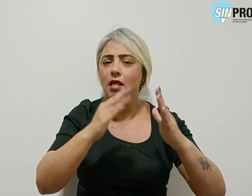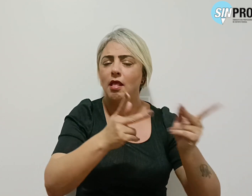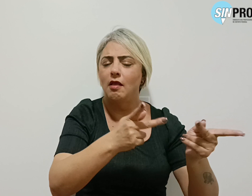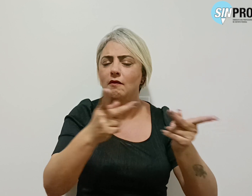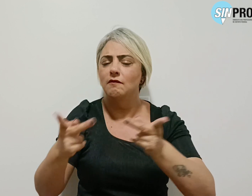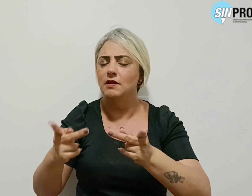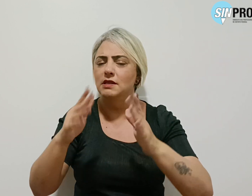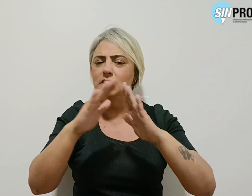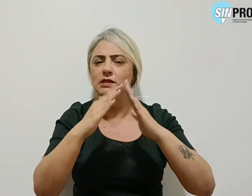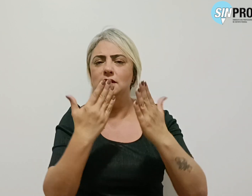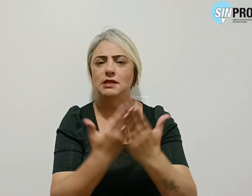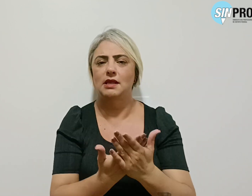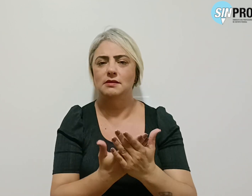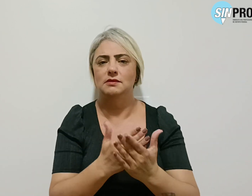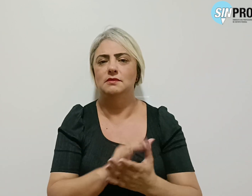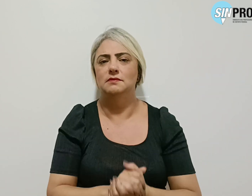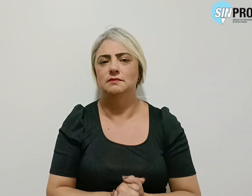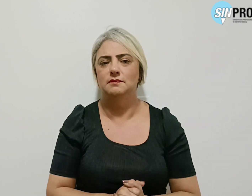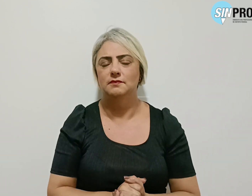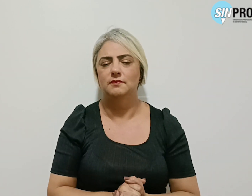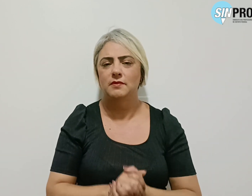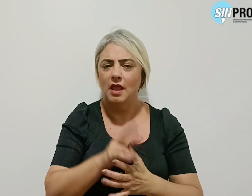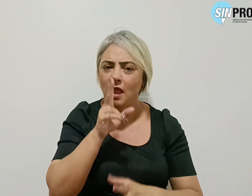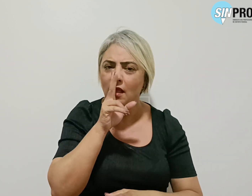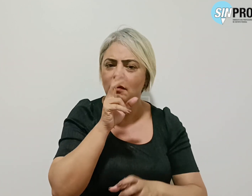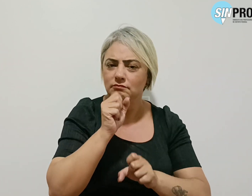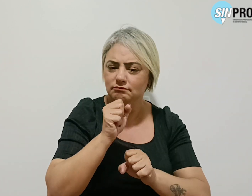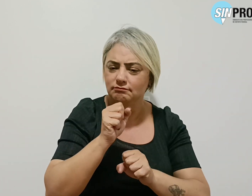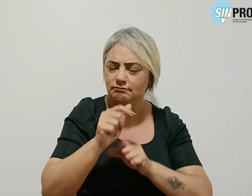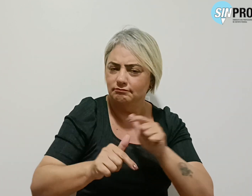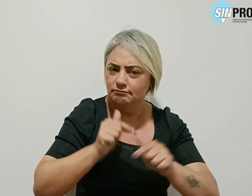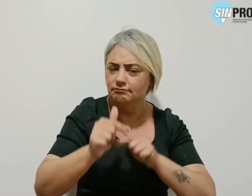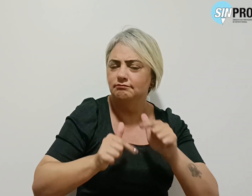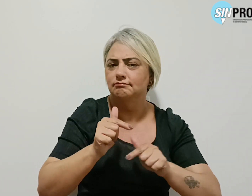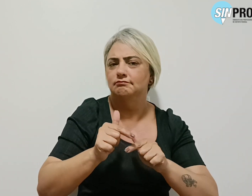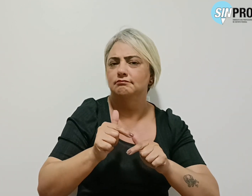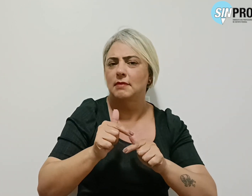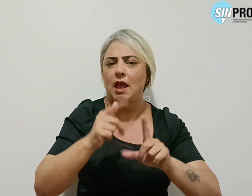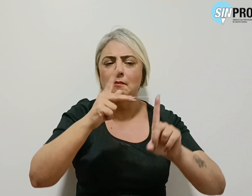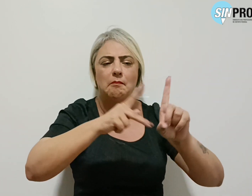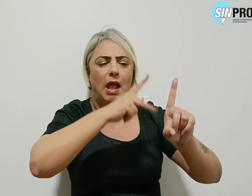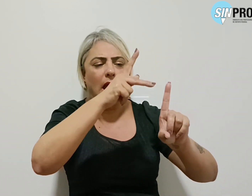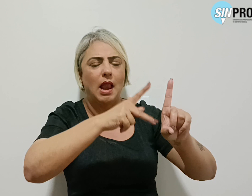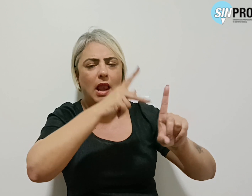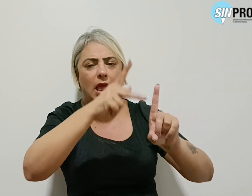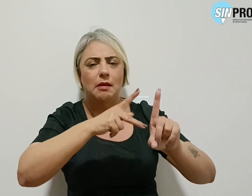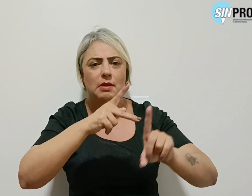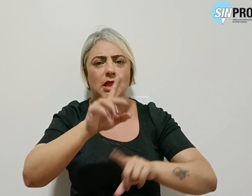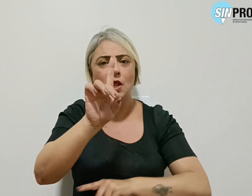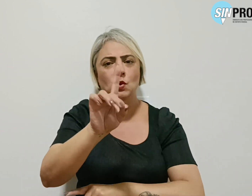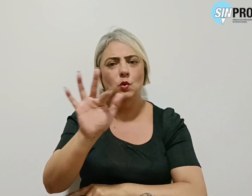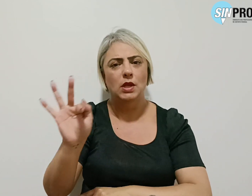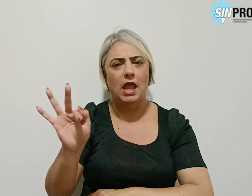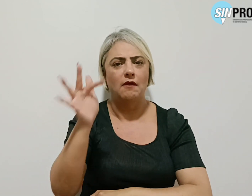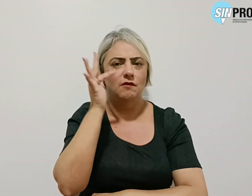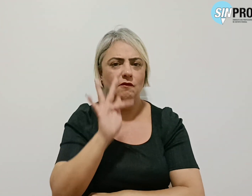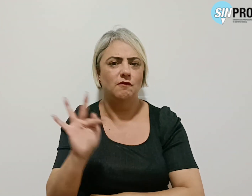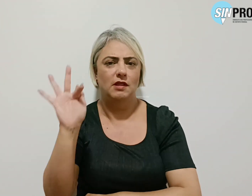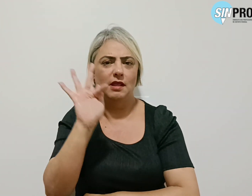escolas. Força-tarefa Parlamentares, distritais e federais que